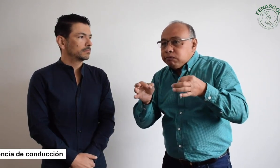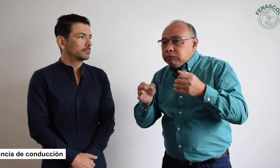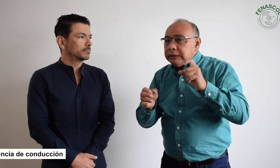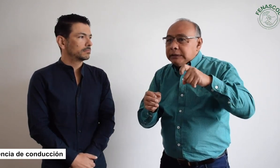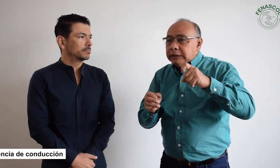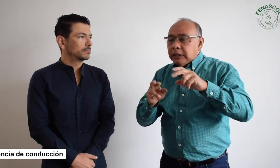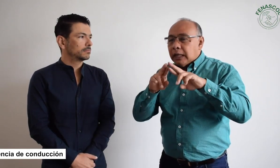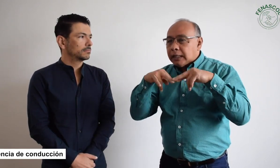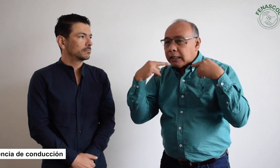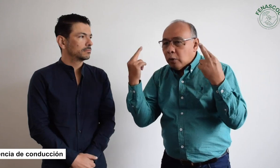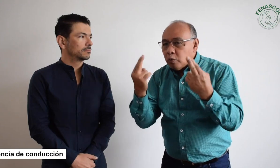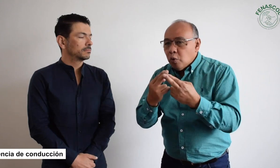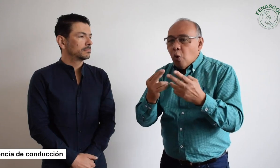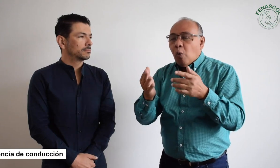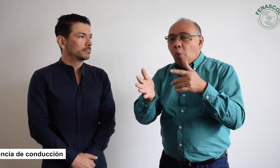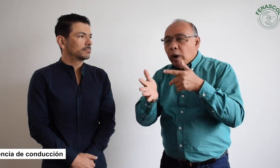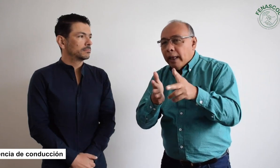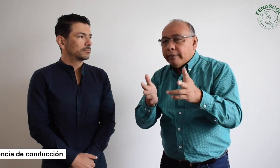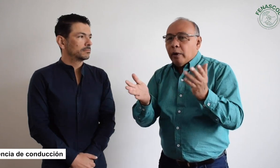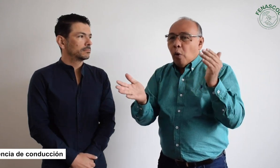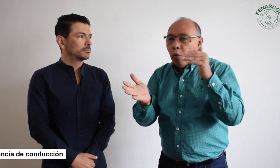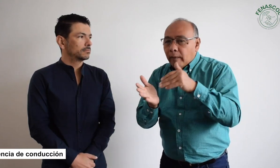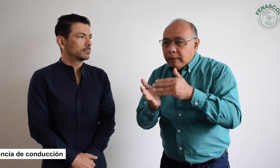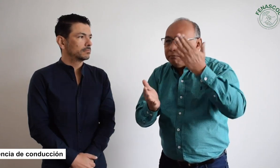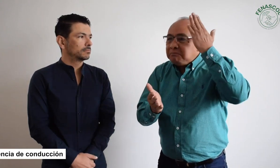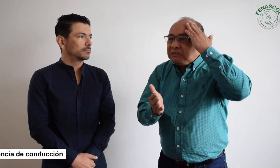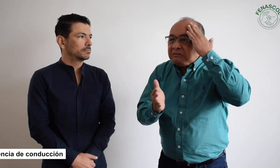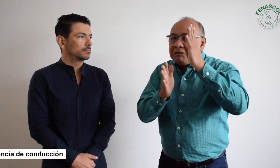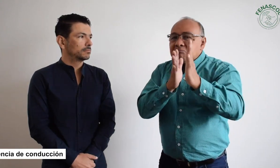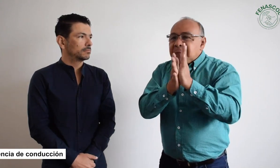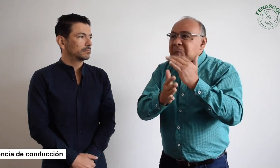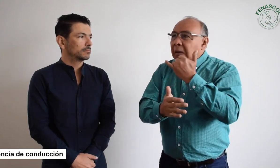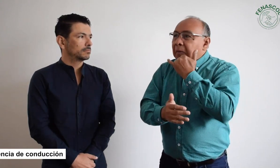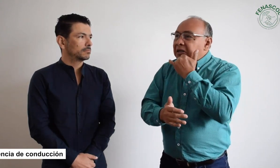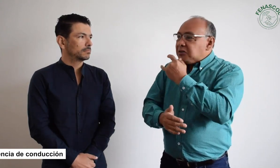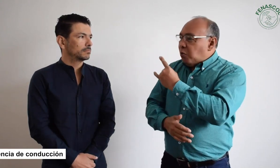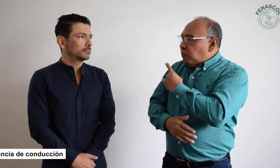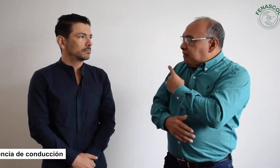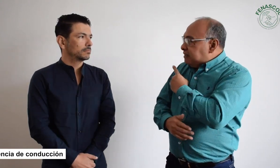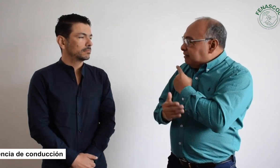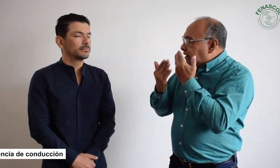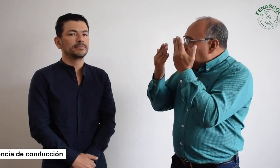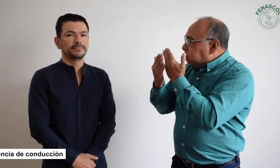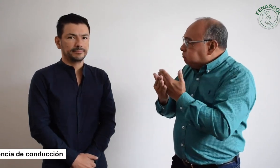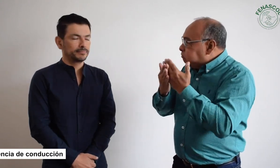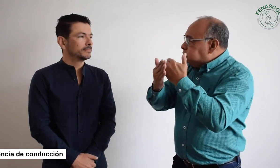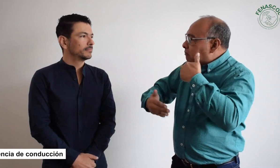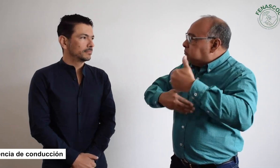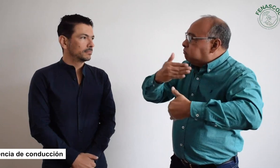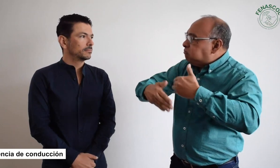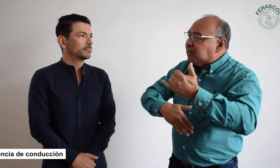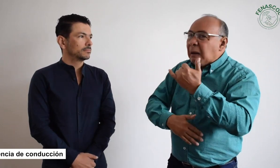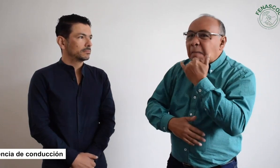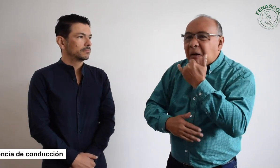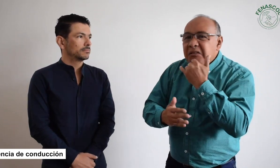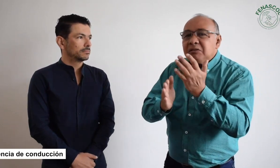información también sobre los estudios que se estaban realizando con las universidades y cómo era este proceso. Tampoco obtuvimos